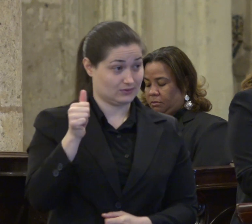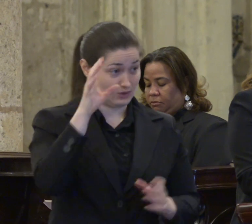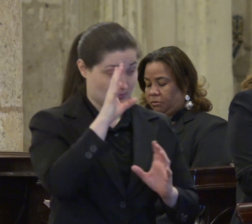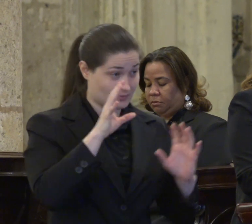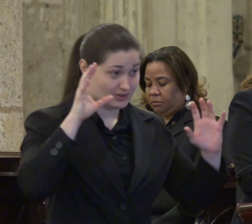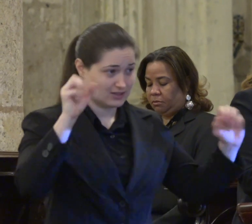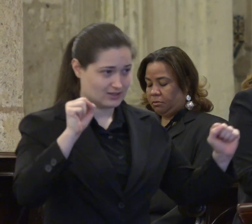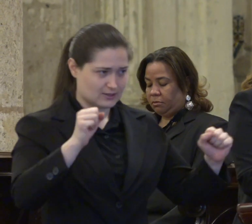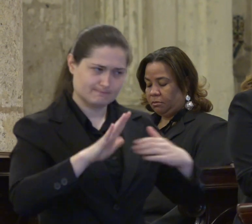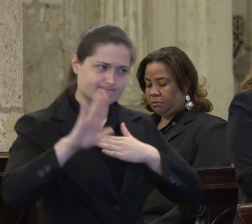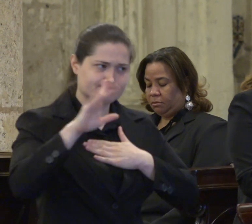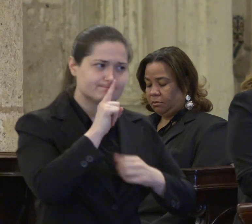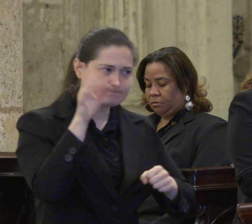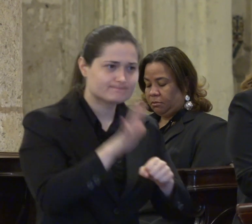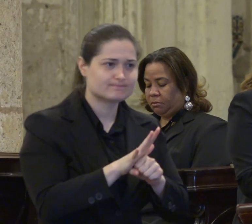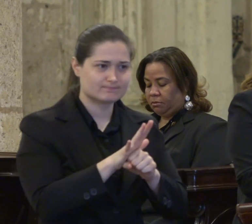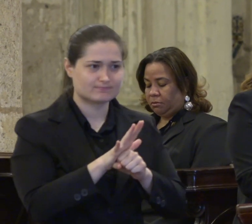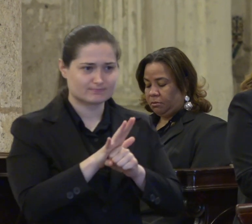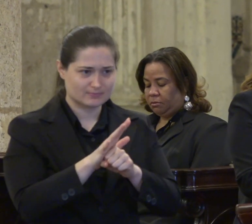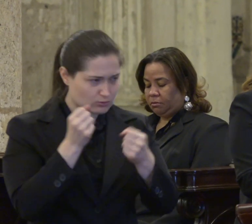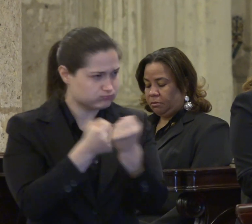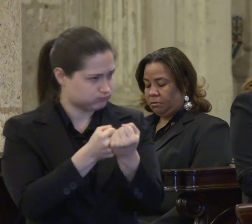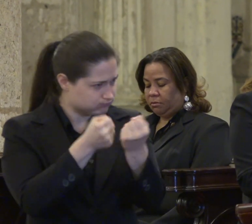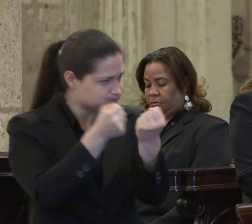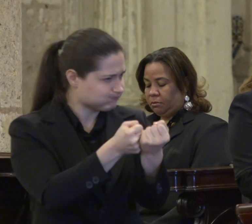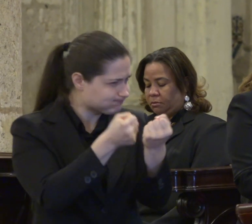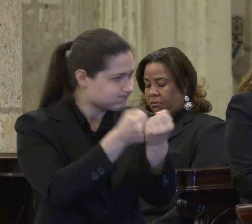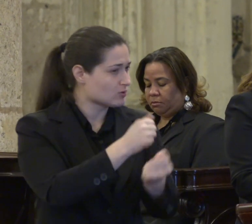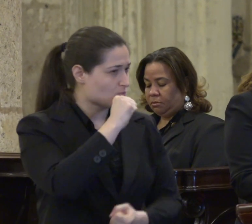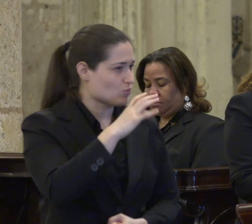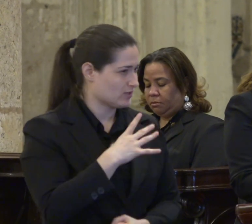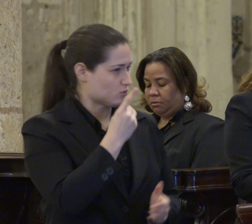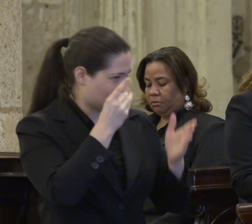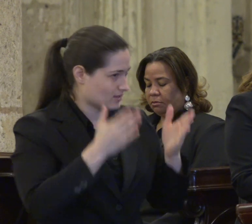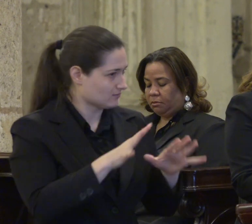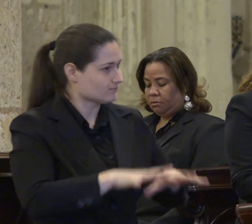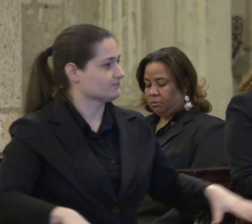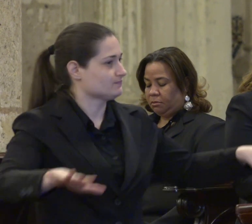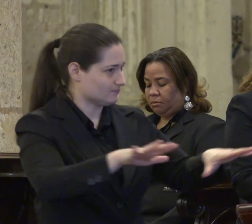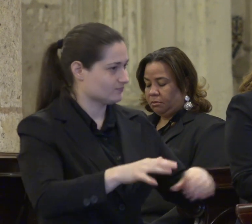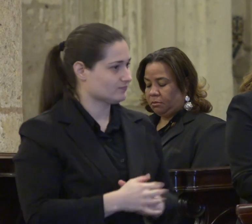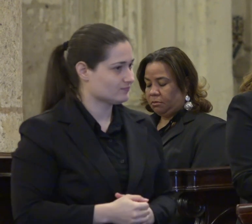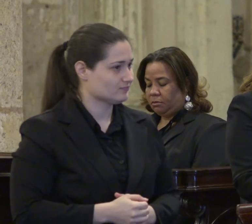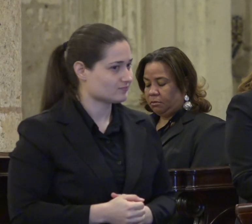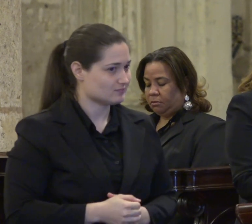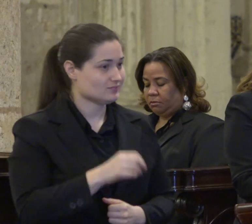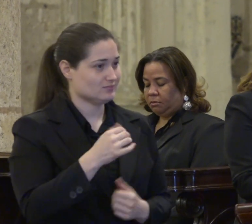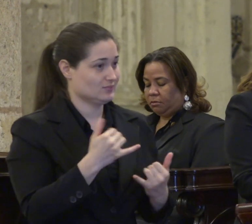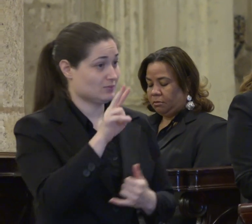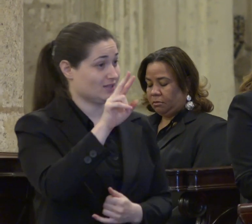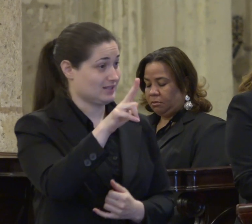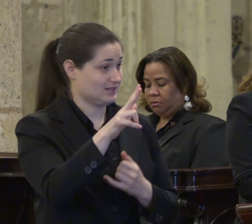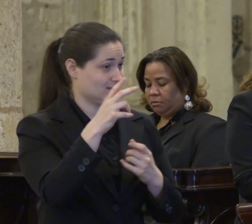para honrar los aportes de las mujeres dominicanas en el marco del 23 aniversario